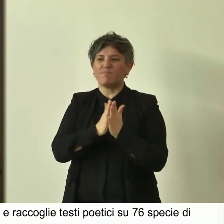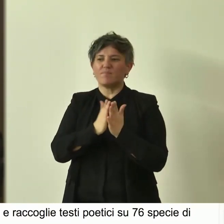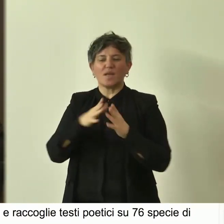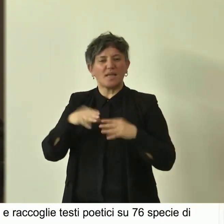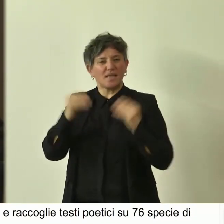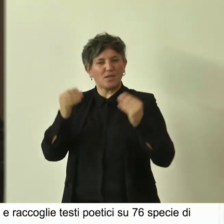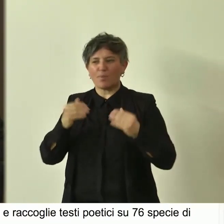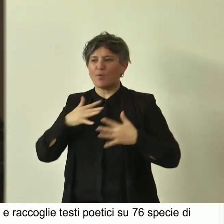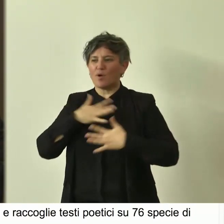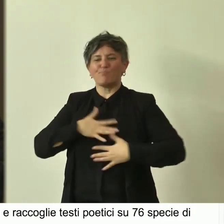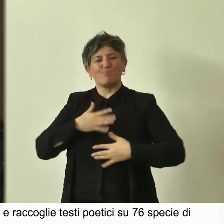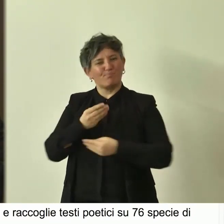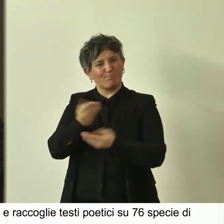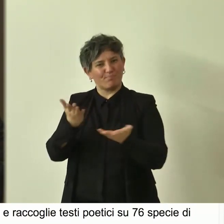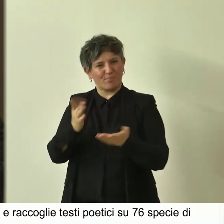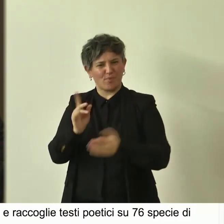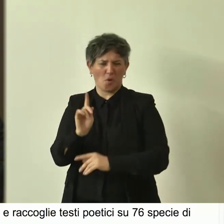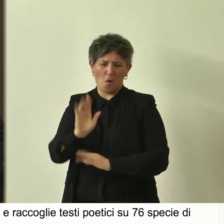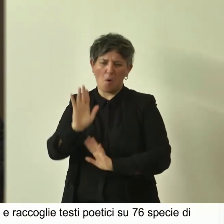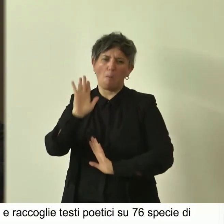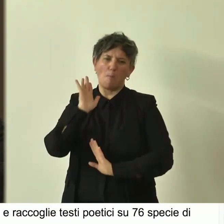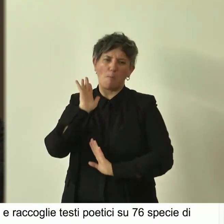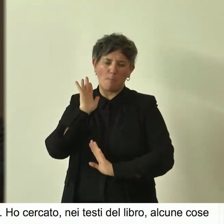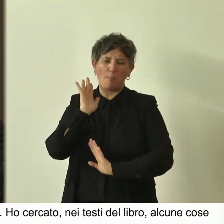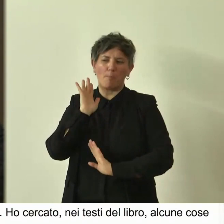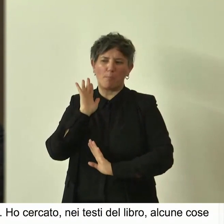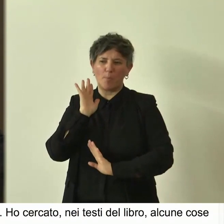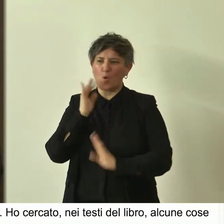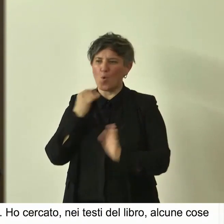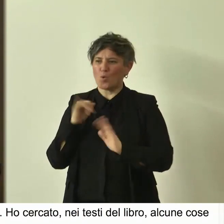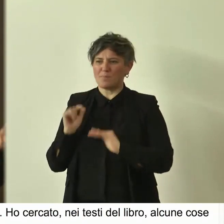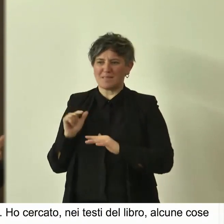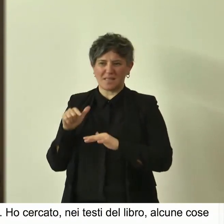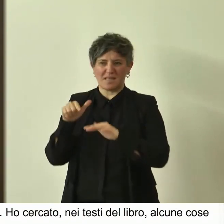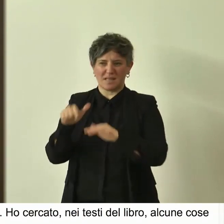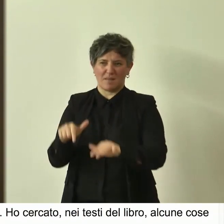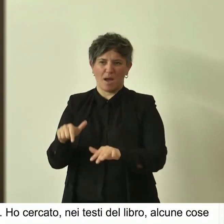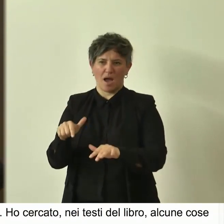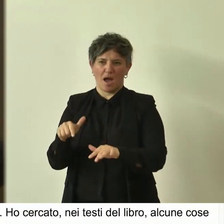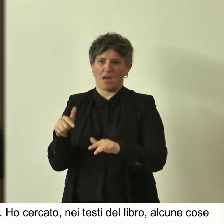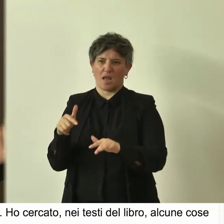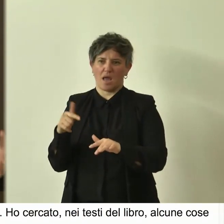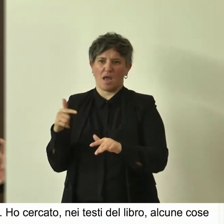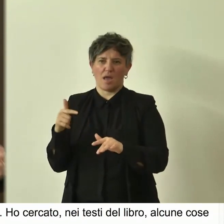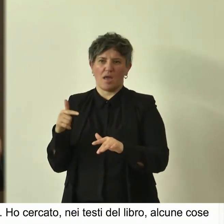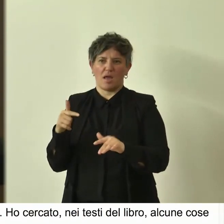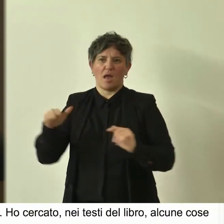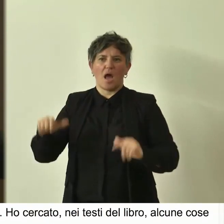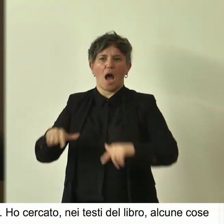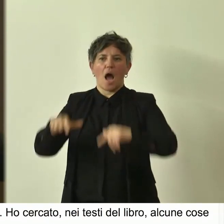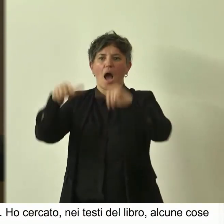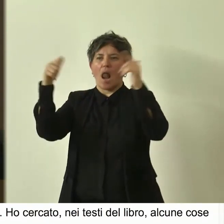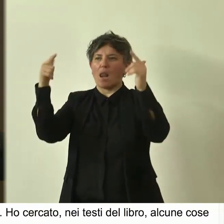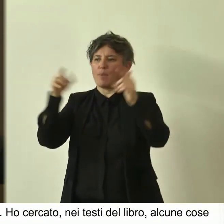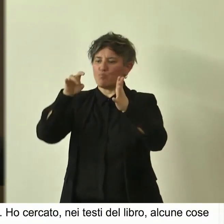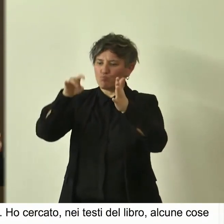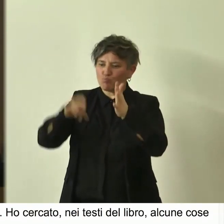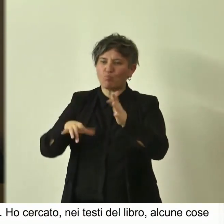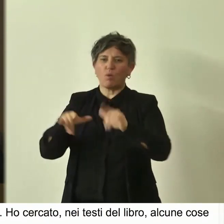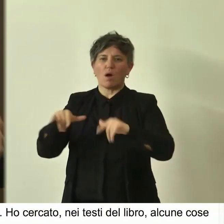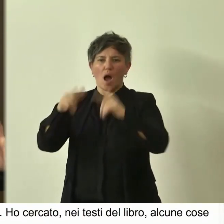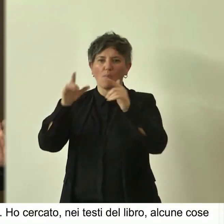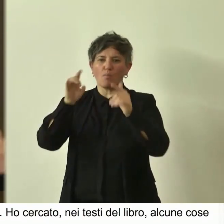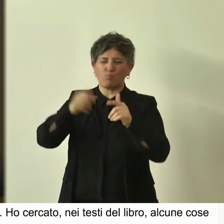diciamo, siccome in queste ultime settimane, tra l'altro, si è molto parlato di alberi da piantare, migliaia,